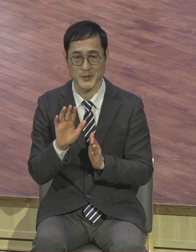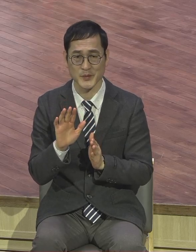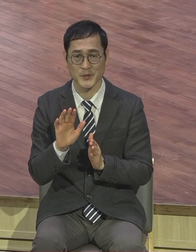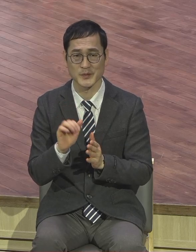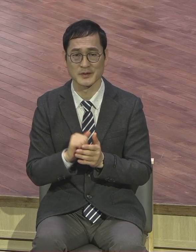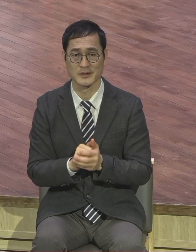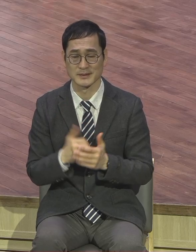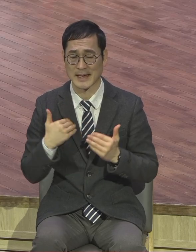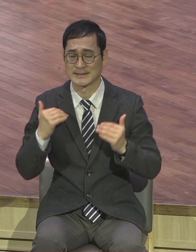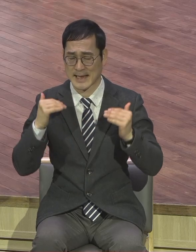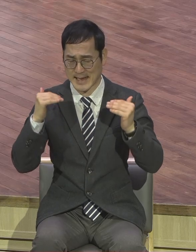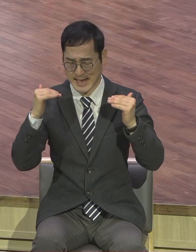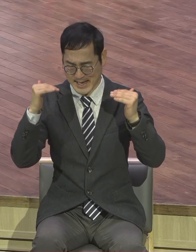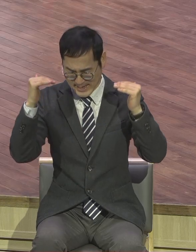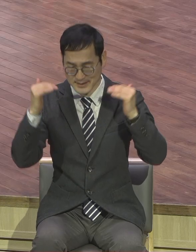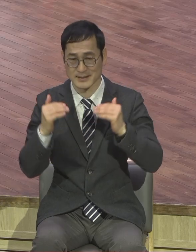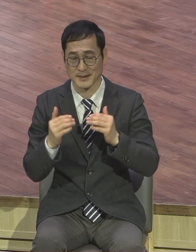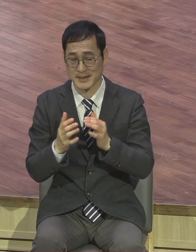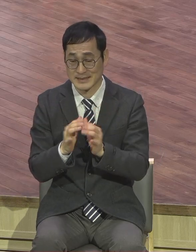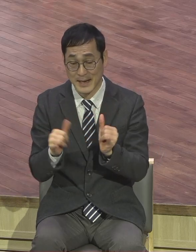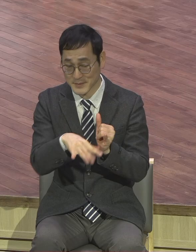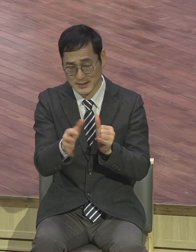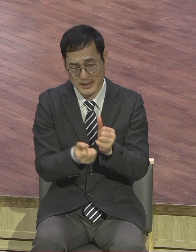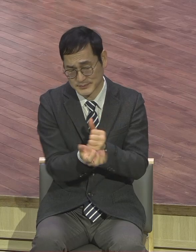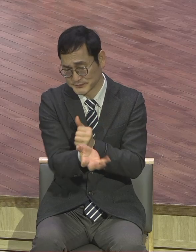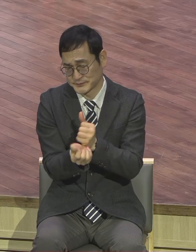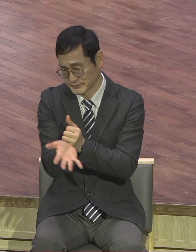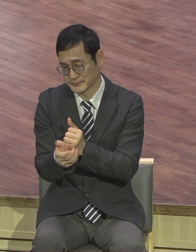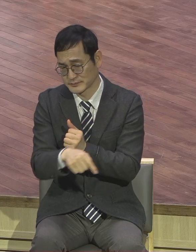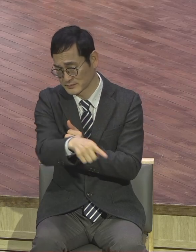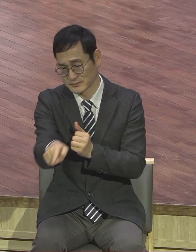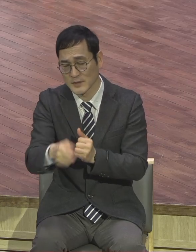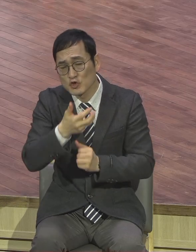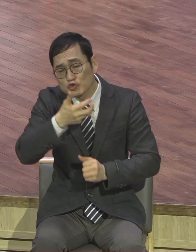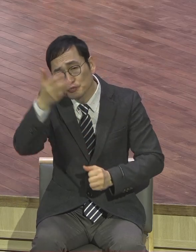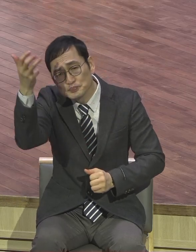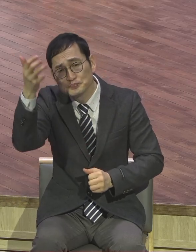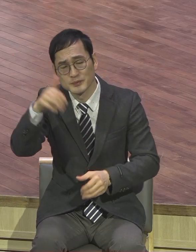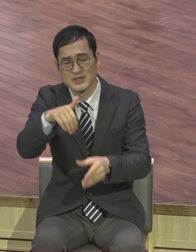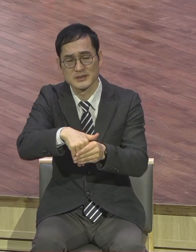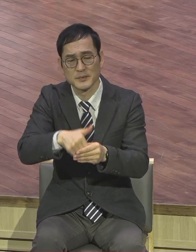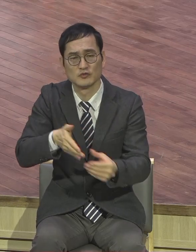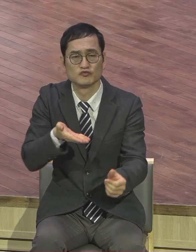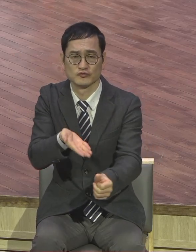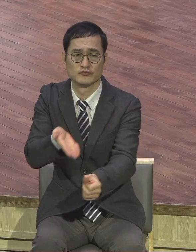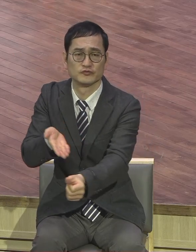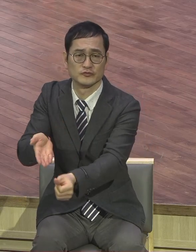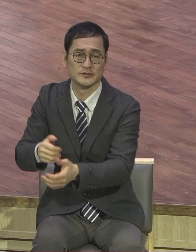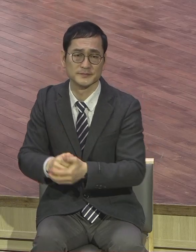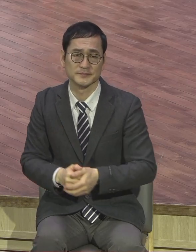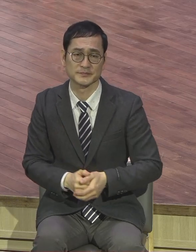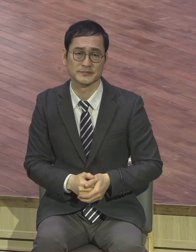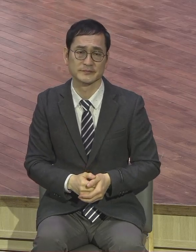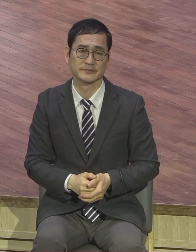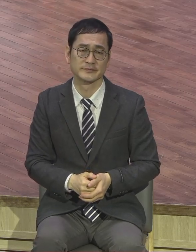자라가니까 사람들이 영향을 입을 수 있는 계속해서 사람들을 세워주고